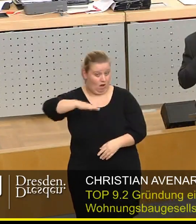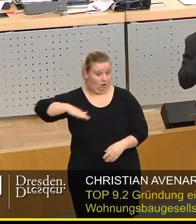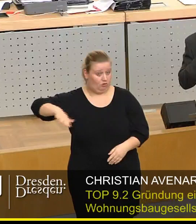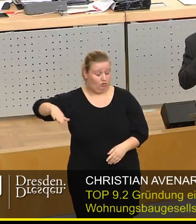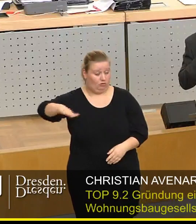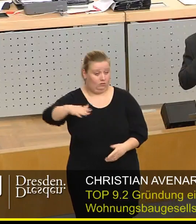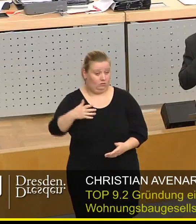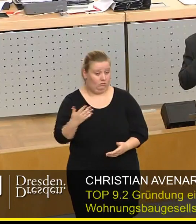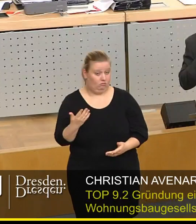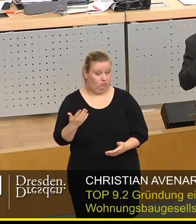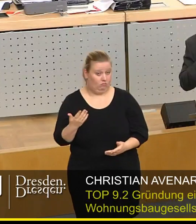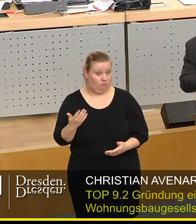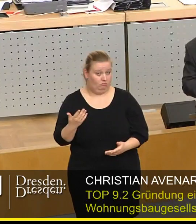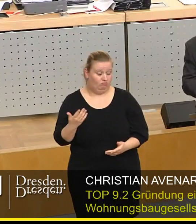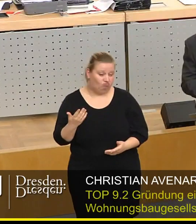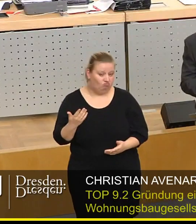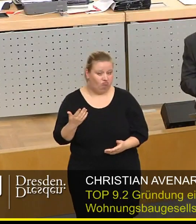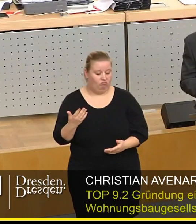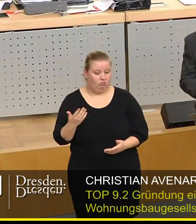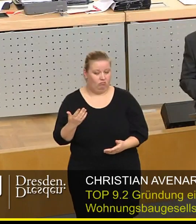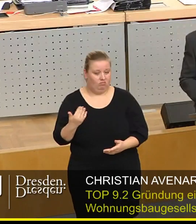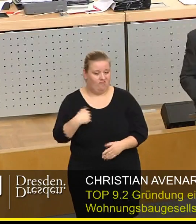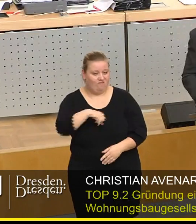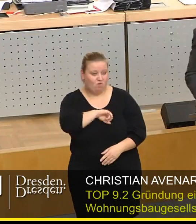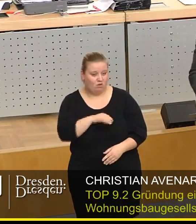es begünstigt wird,